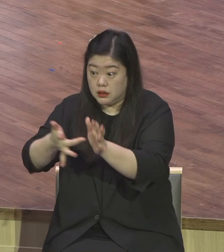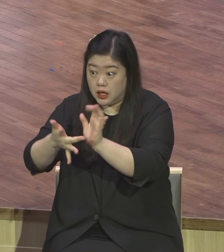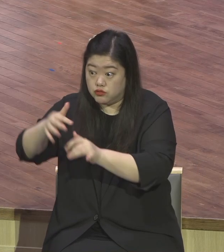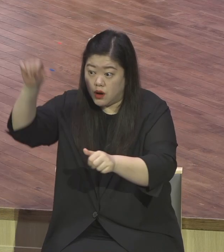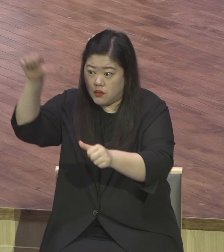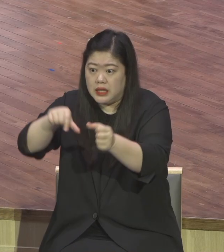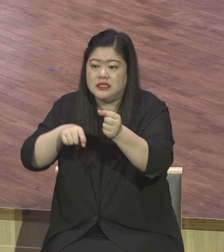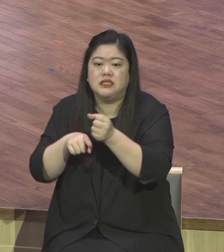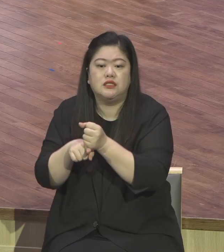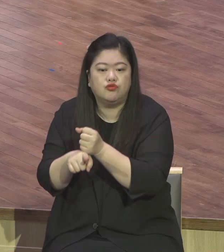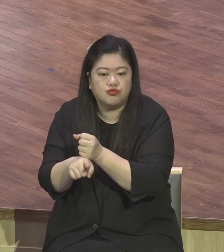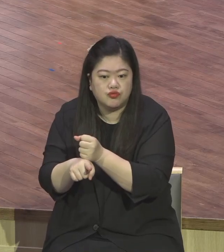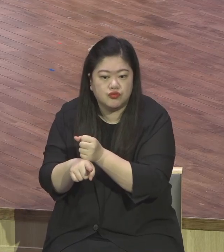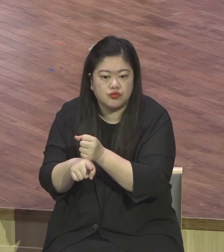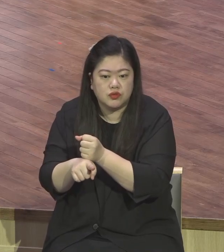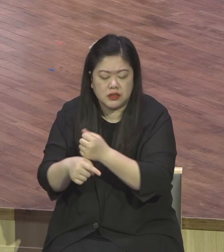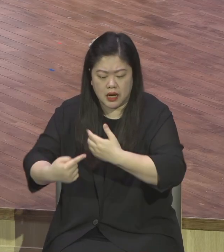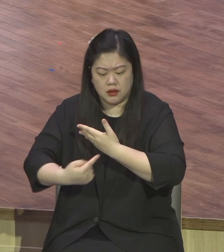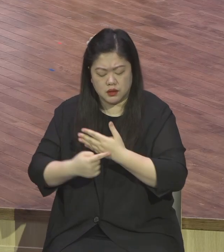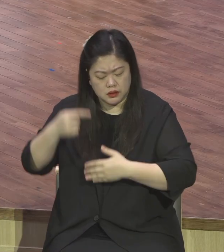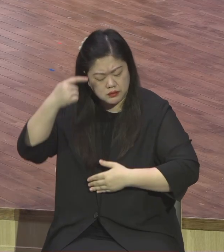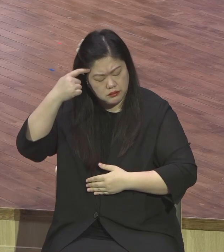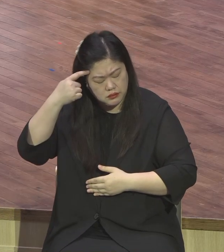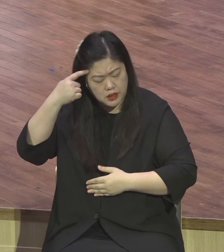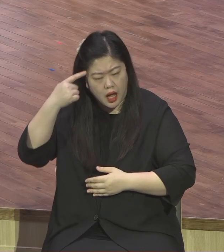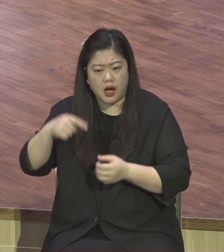제가 볼 때는 천국 가면 이분을 못 만납니다.